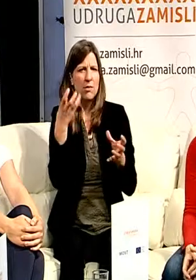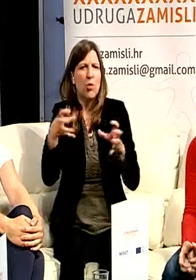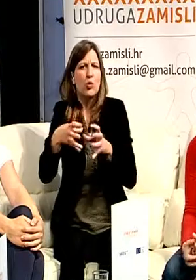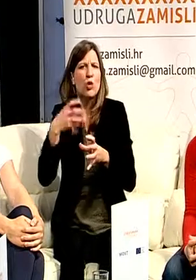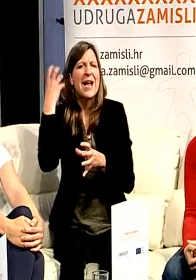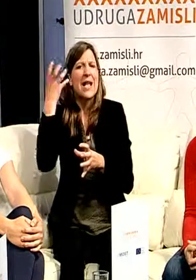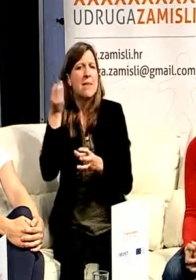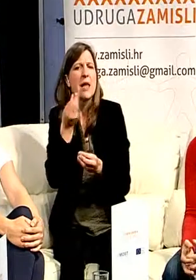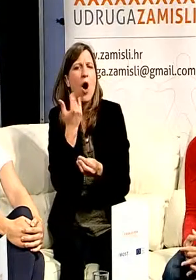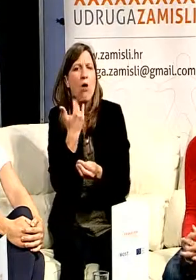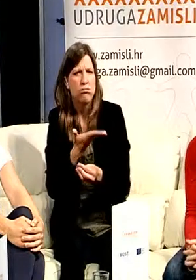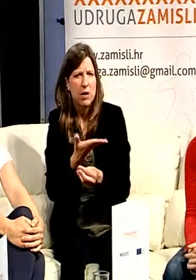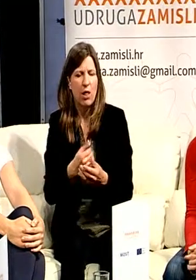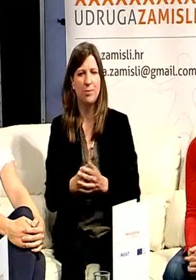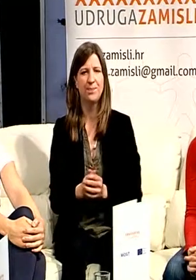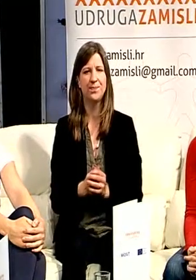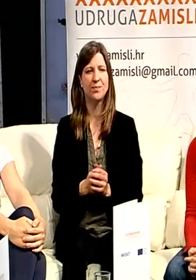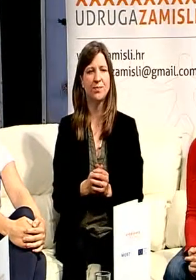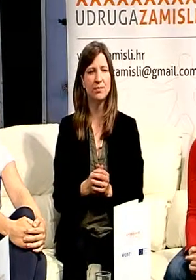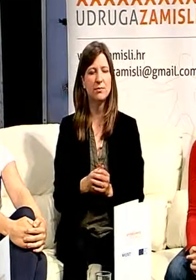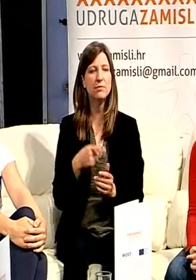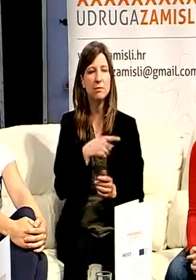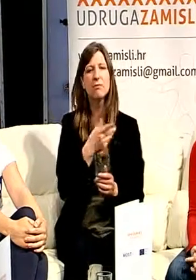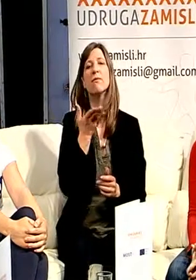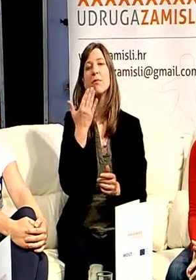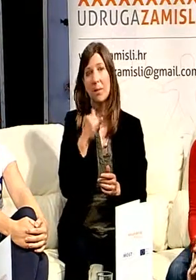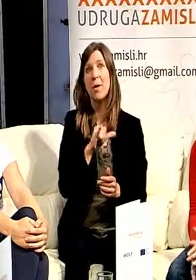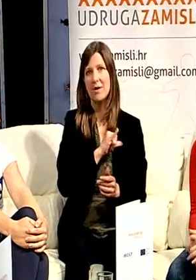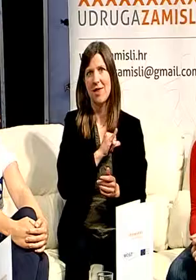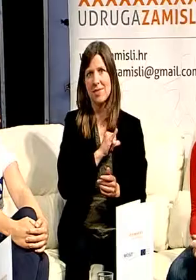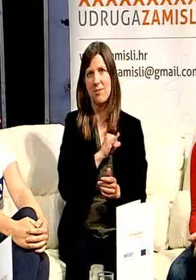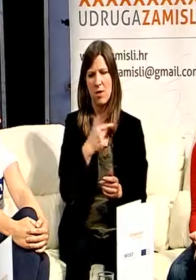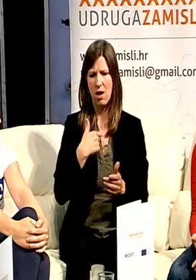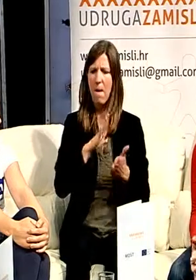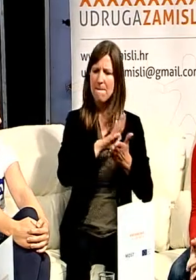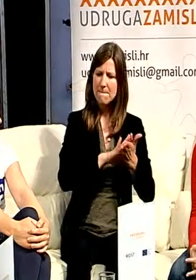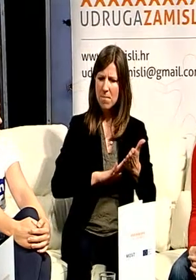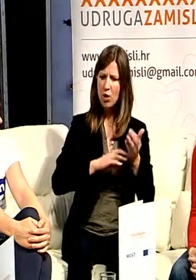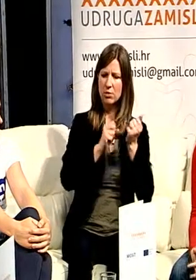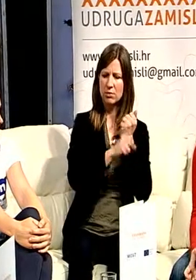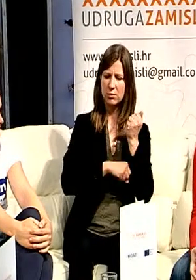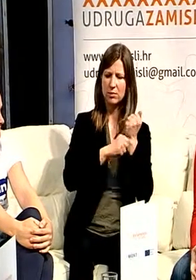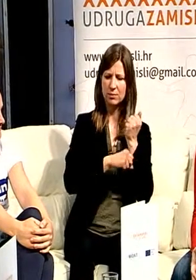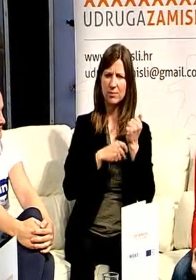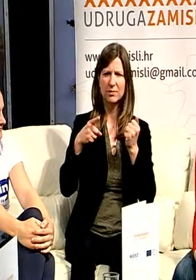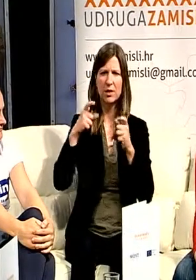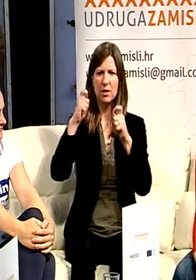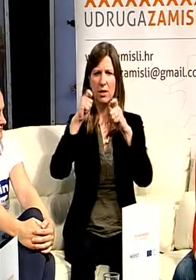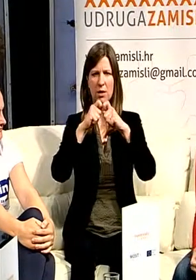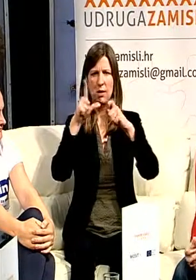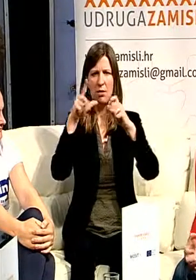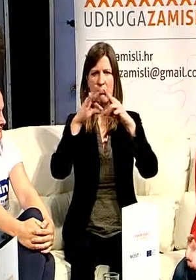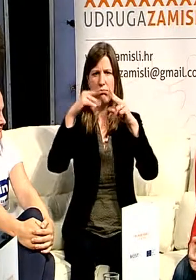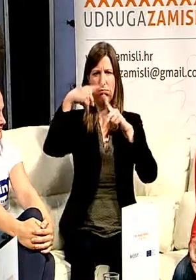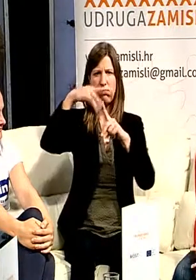Pa to je bilo vrlo zanimljivo jer ja kad sam počela studirat, ja sam trebala iz Blata na koču ili sam došla tu u